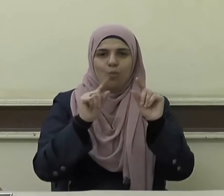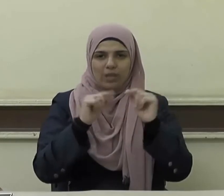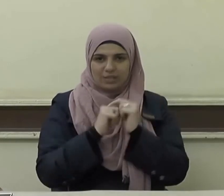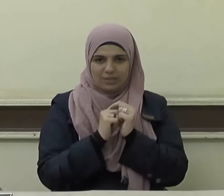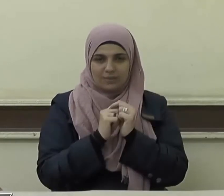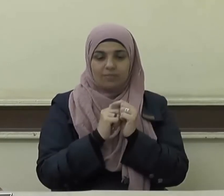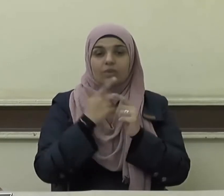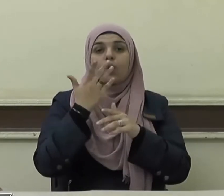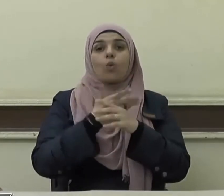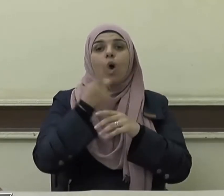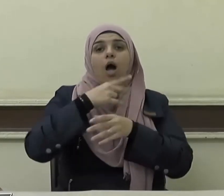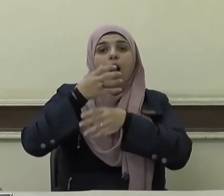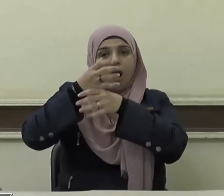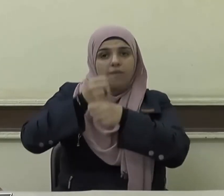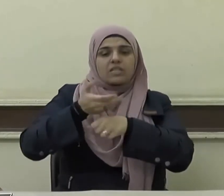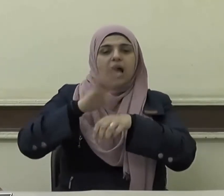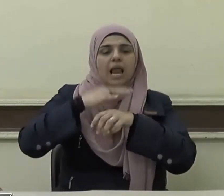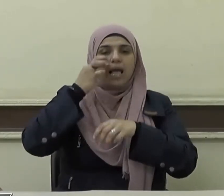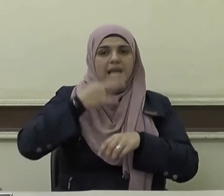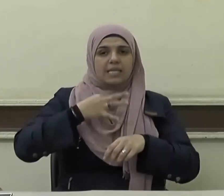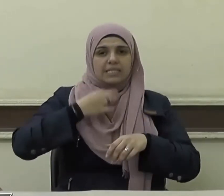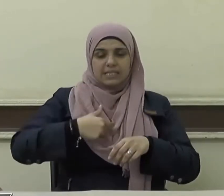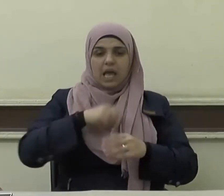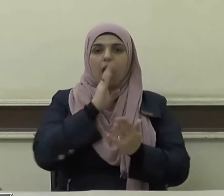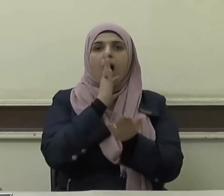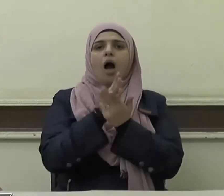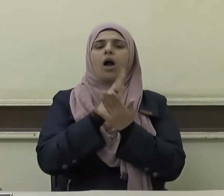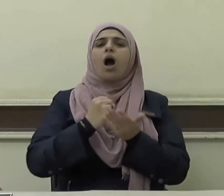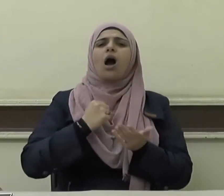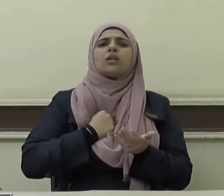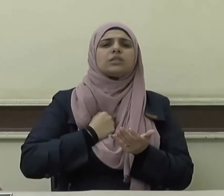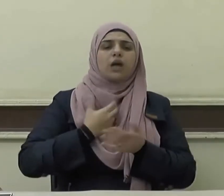وتحفظ على الإنسان حقوقه